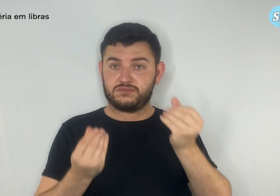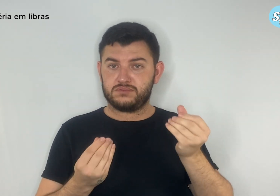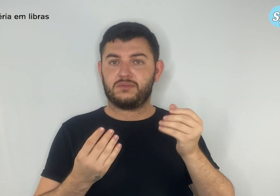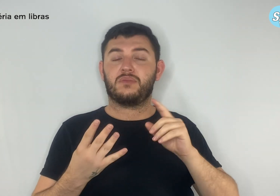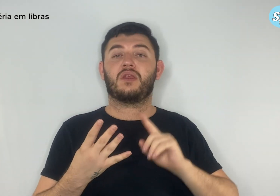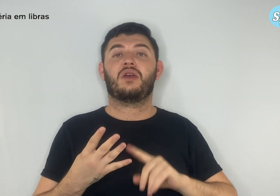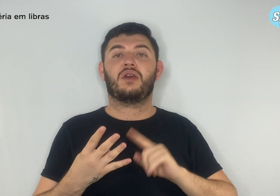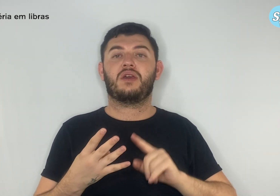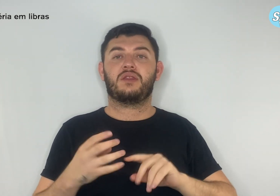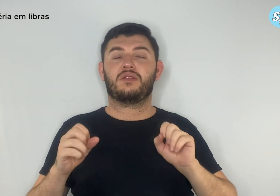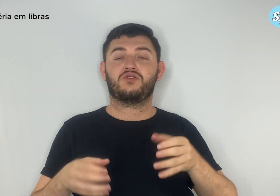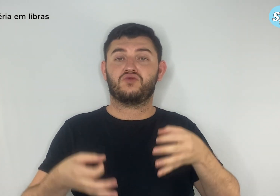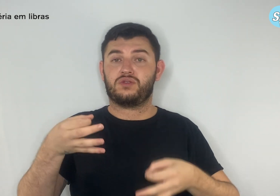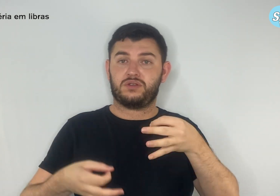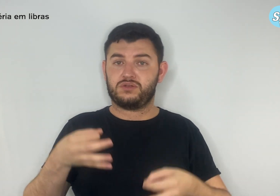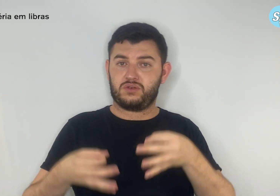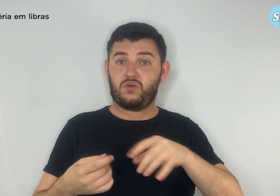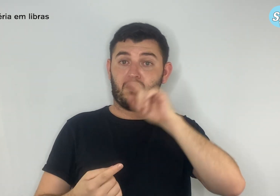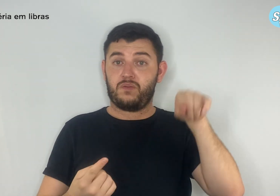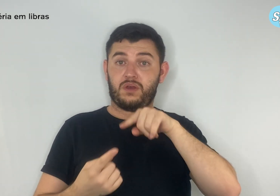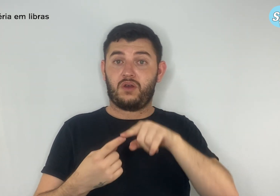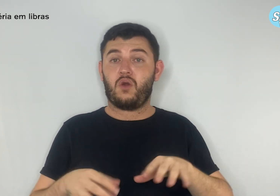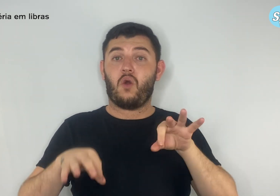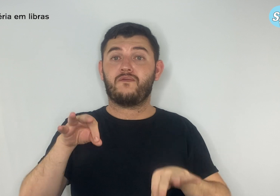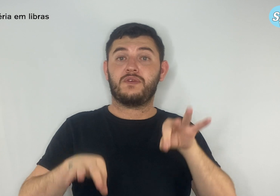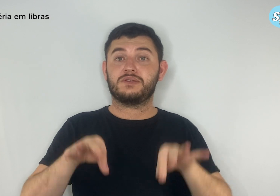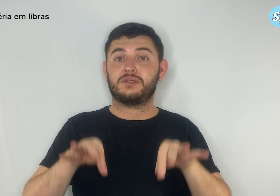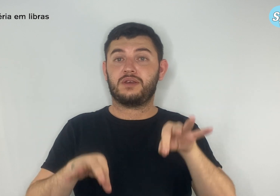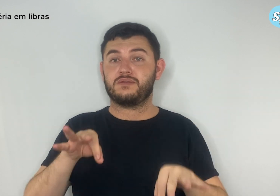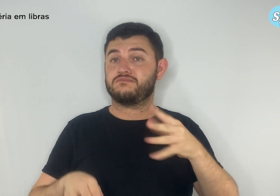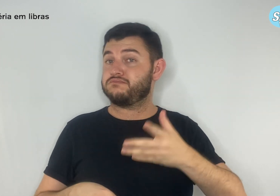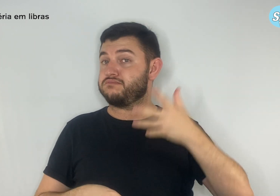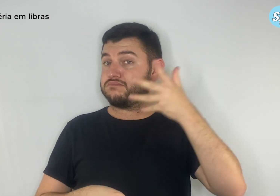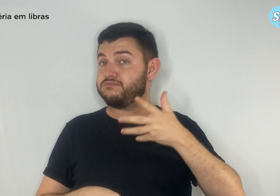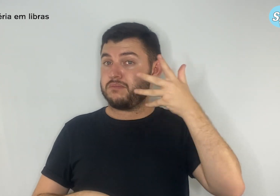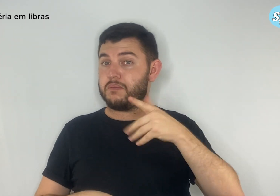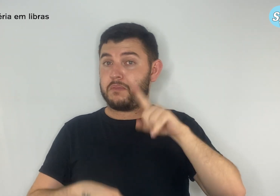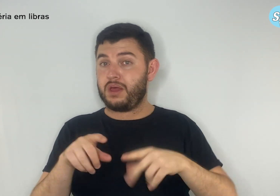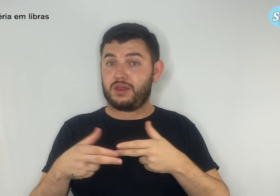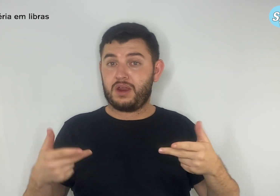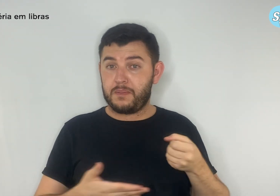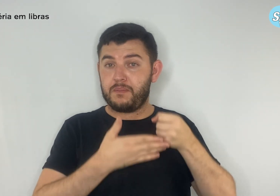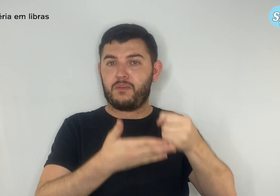para levar oficinas, palestras e materiais de apoio, trazendo